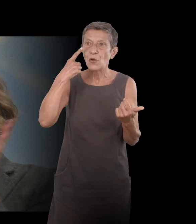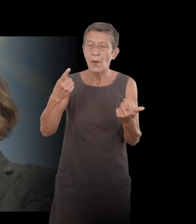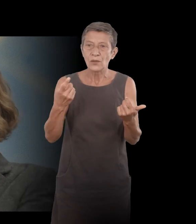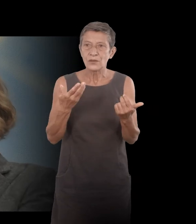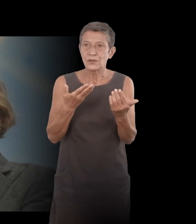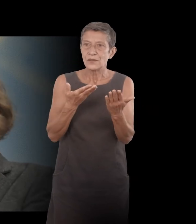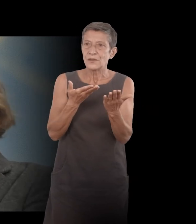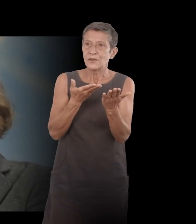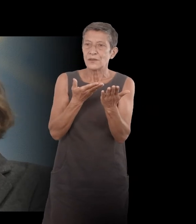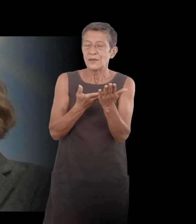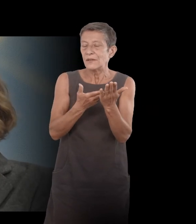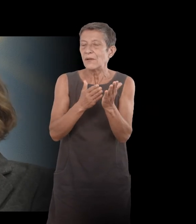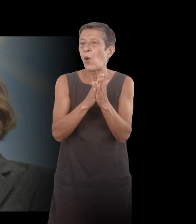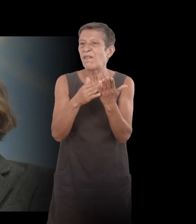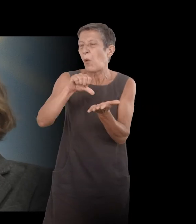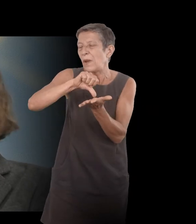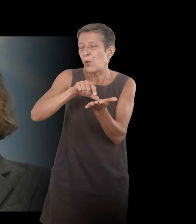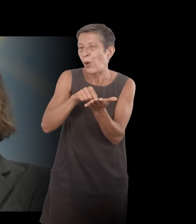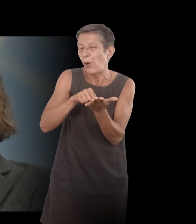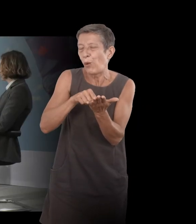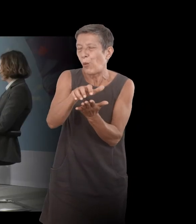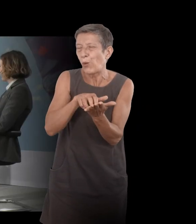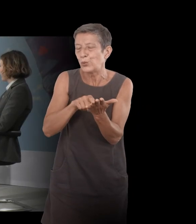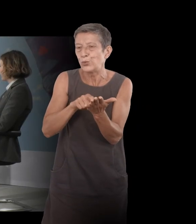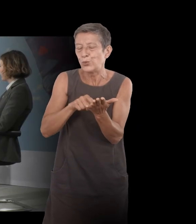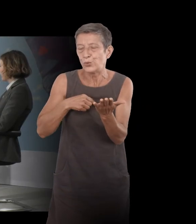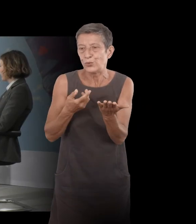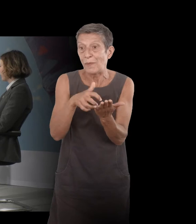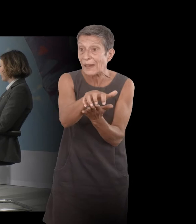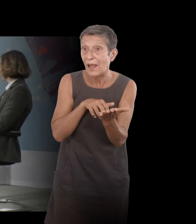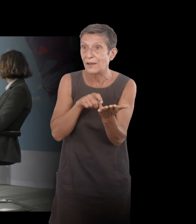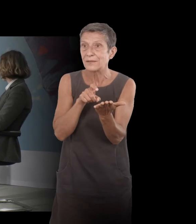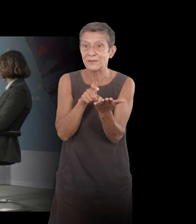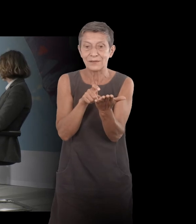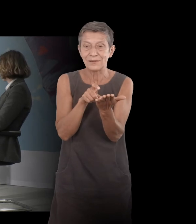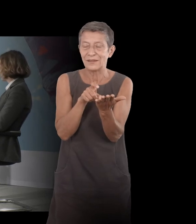Celui qui est à peu près au milieu du livre, au début milieu. Celui de l'informe d'Alta.